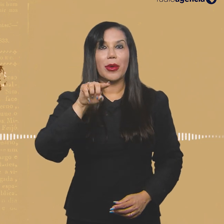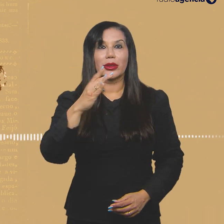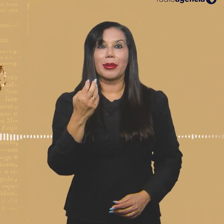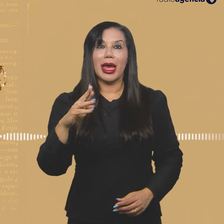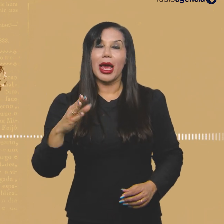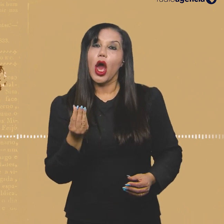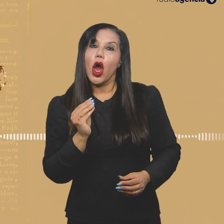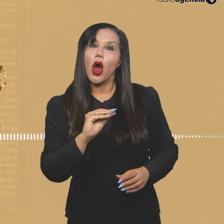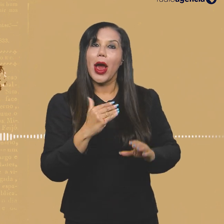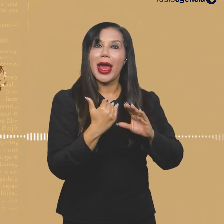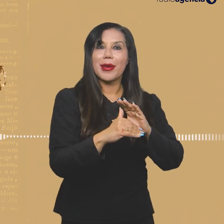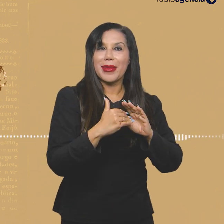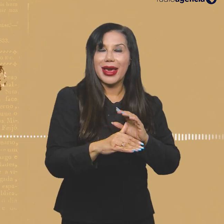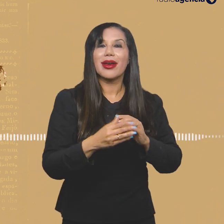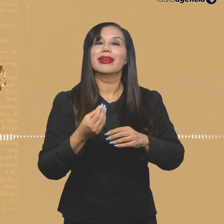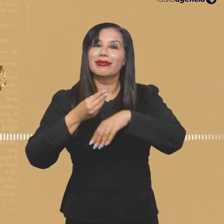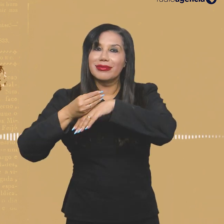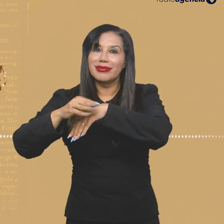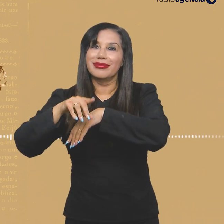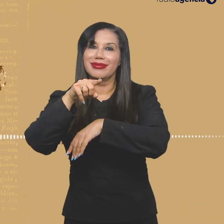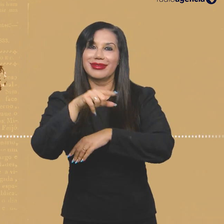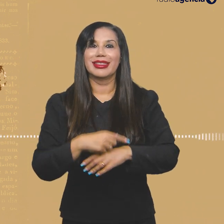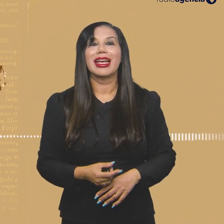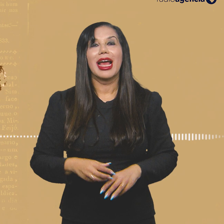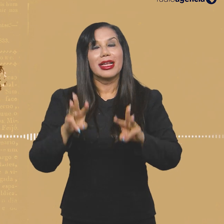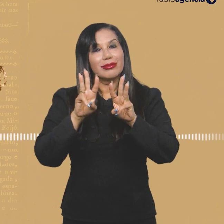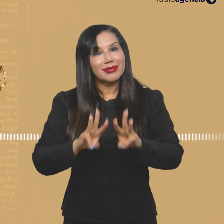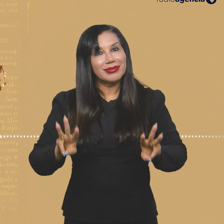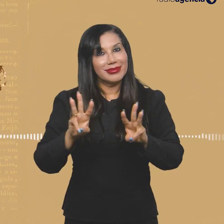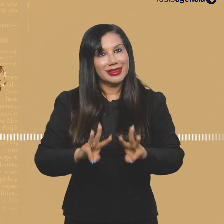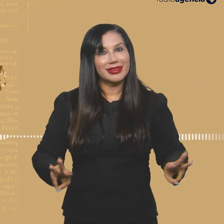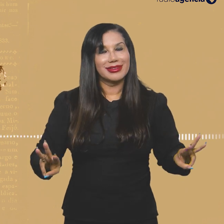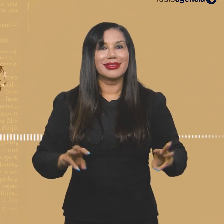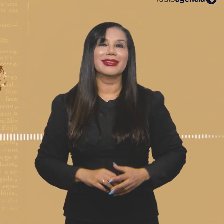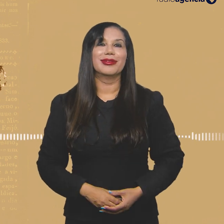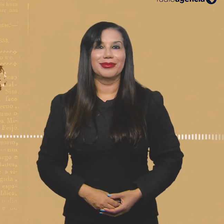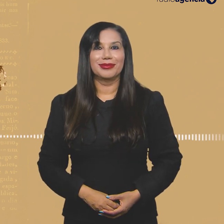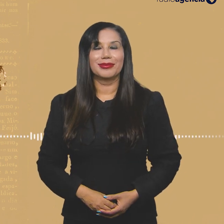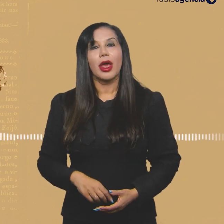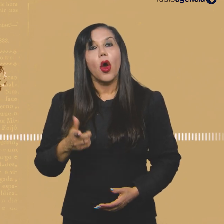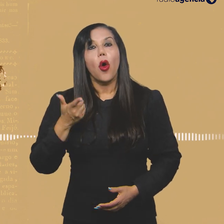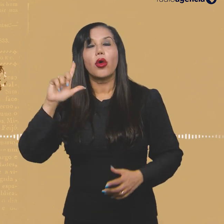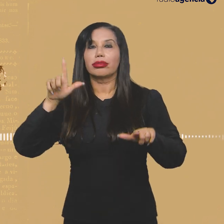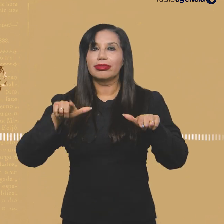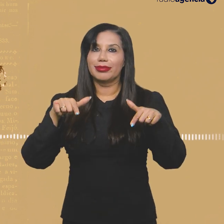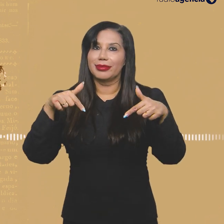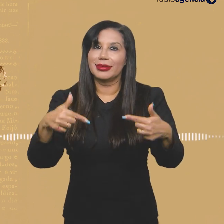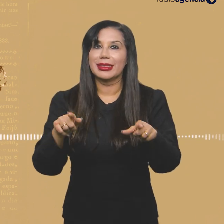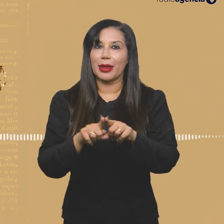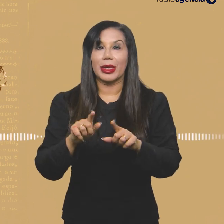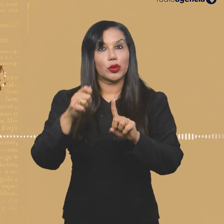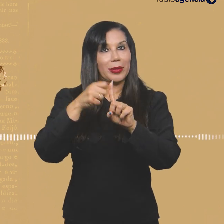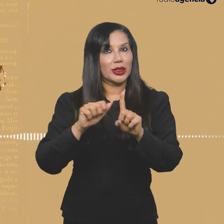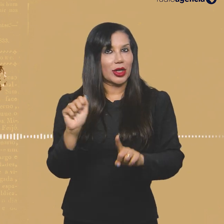e deixa seu e-mail na caixinha, que o documento vai ser enviado para você. Está bem na página inicial do site. Outra iniciativa,